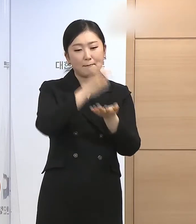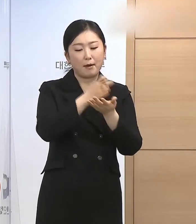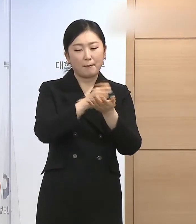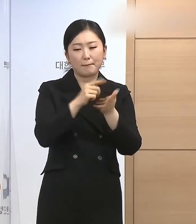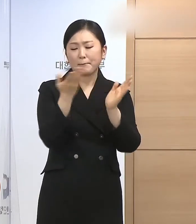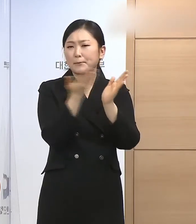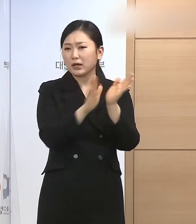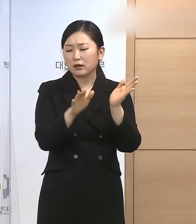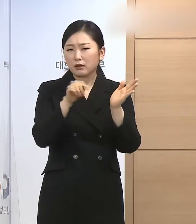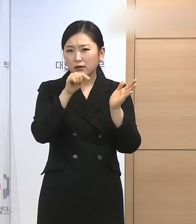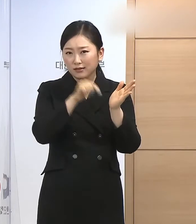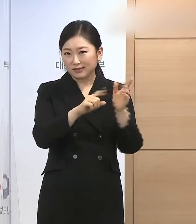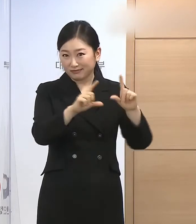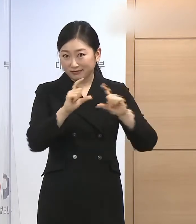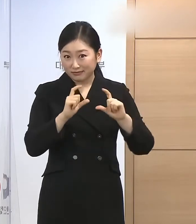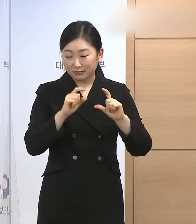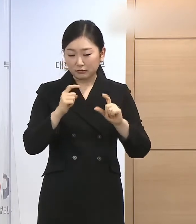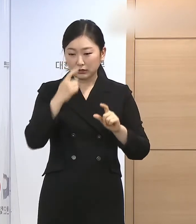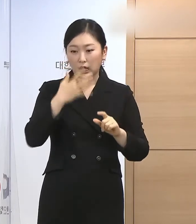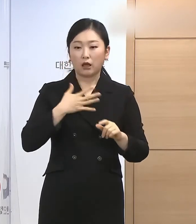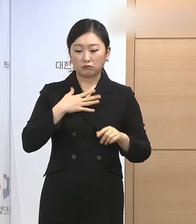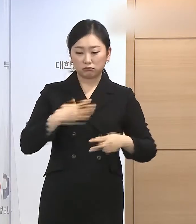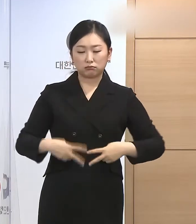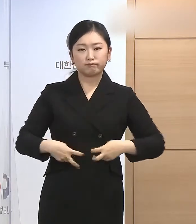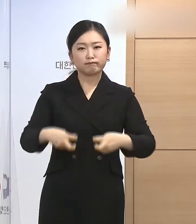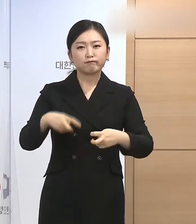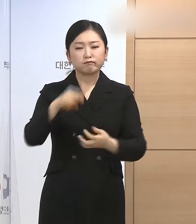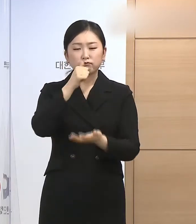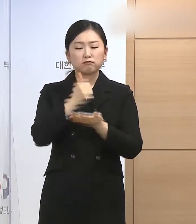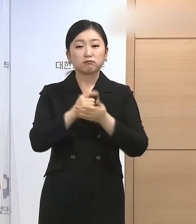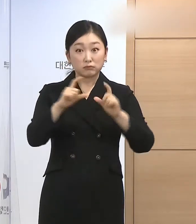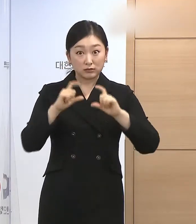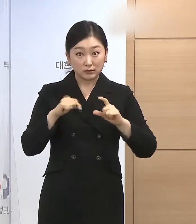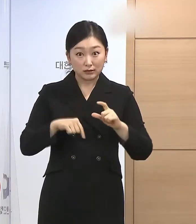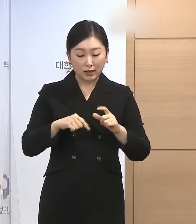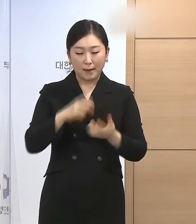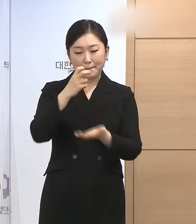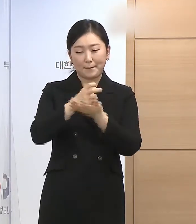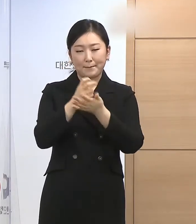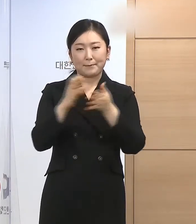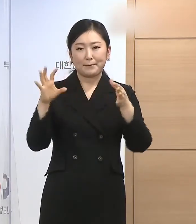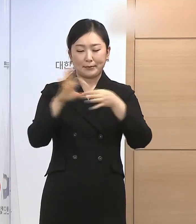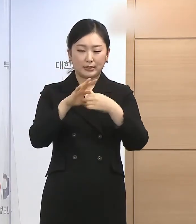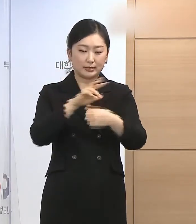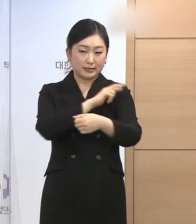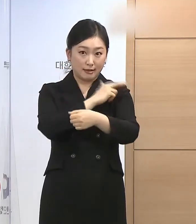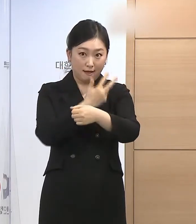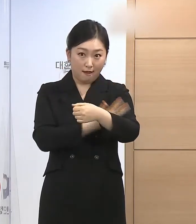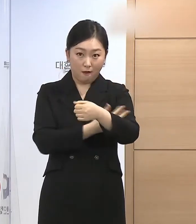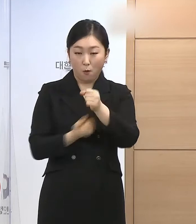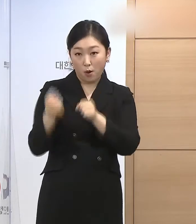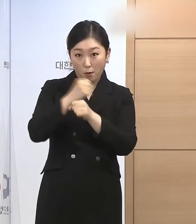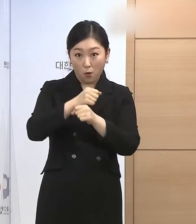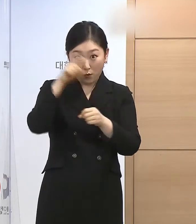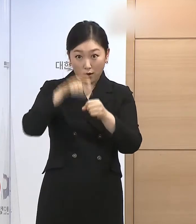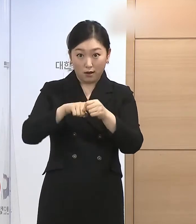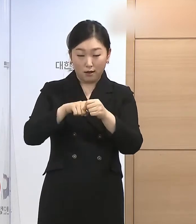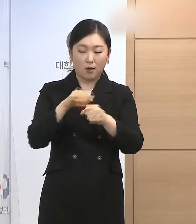낙태죄로 처벌받은 이 여성에 대해 법률상 자격 제한을 회복하기 위한 복권을 실시합니다.